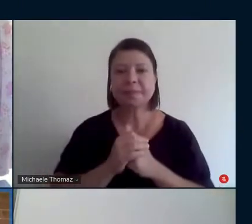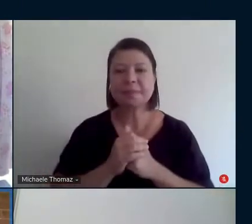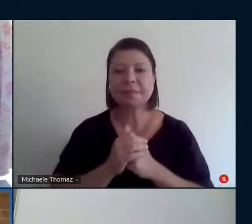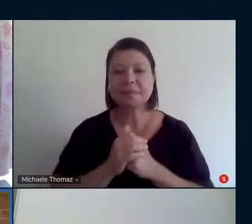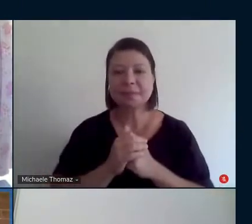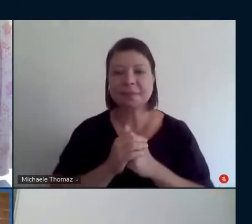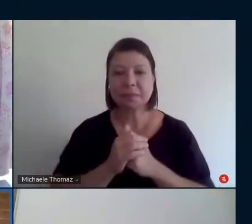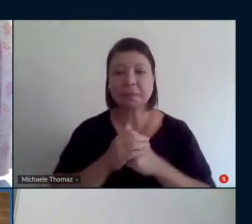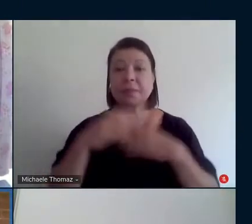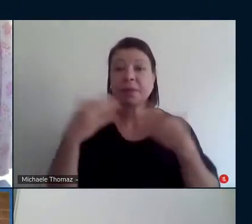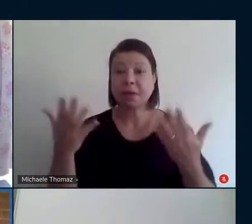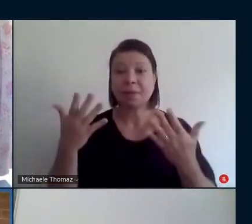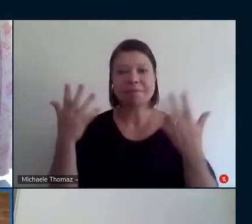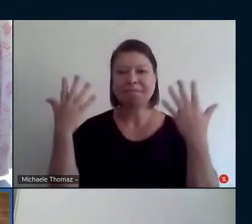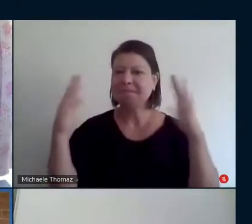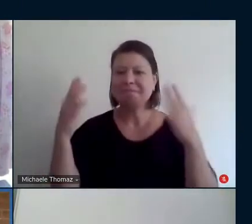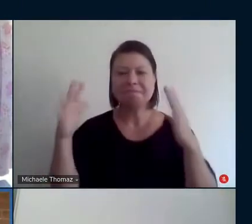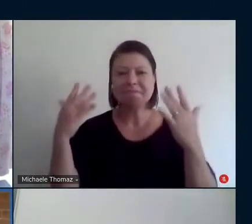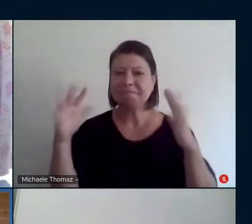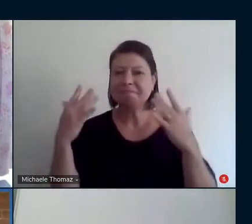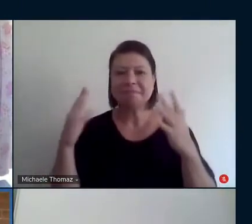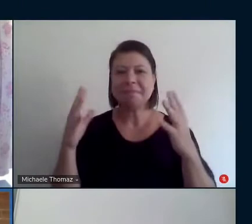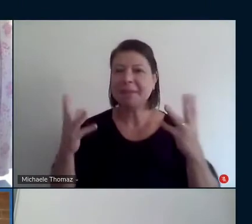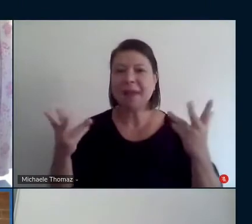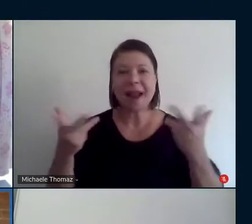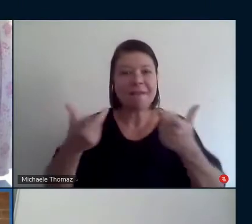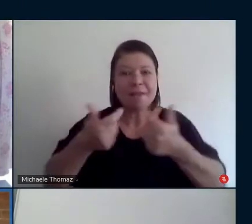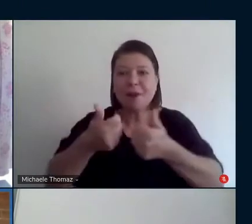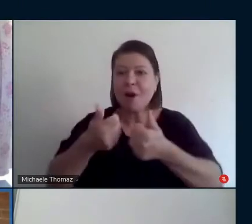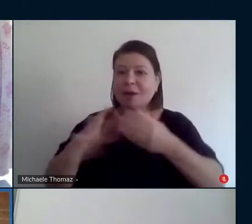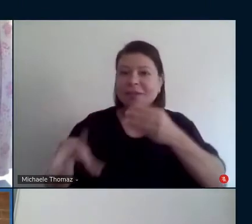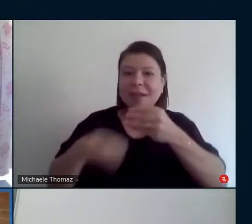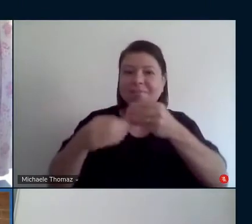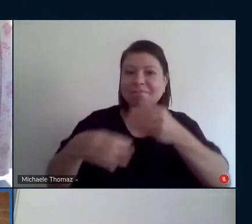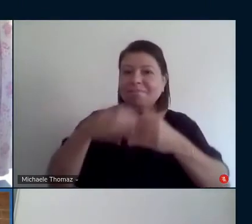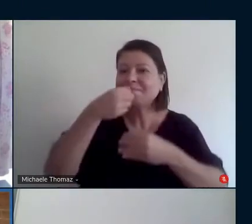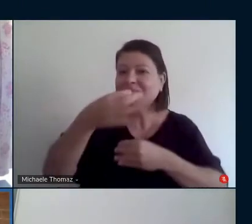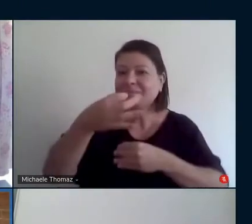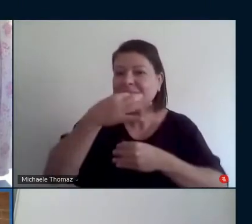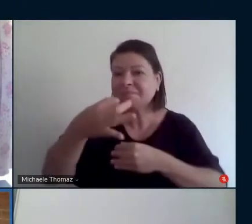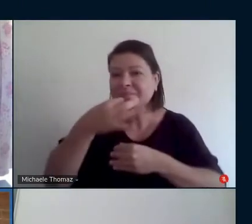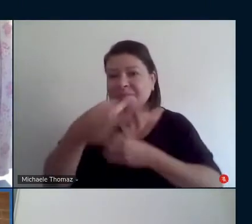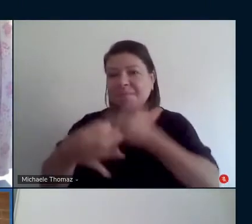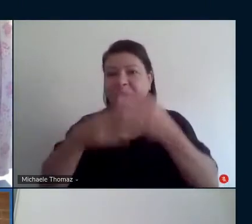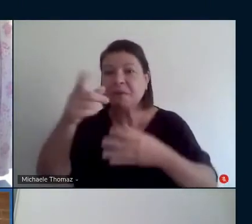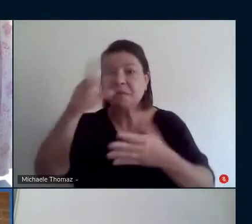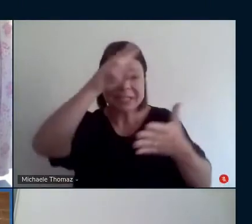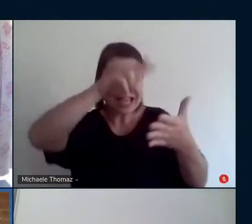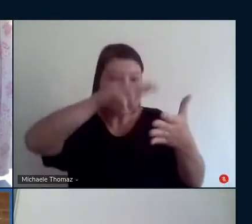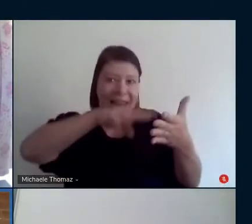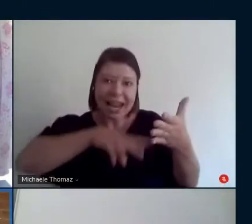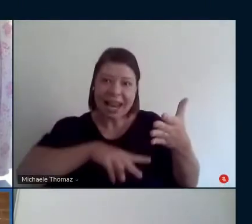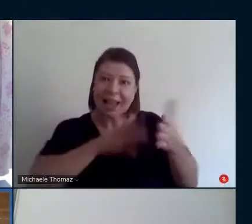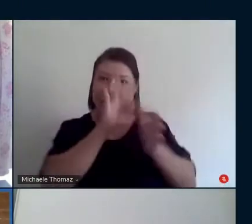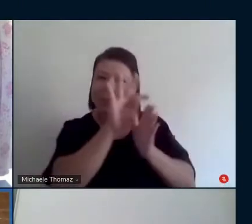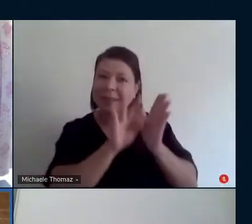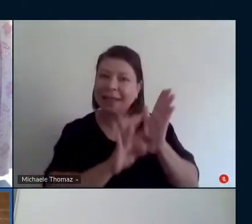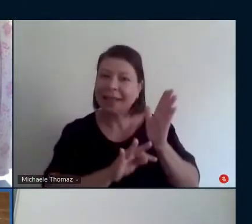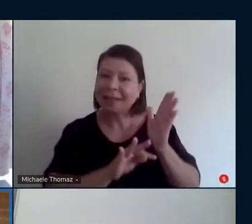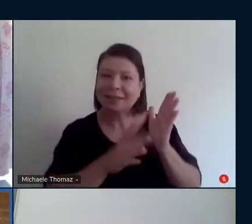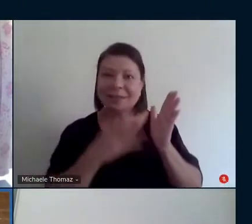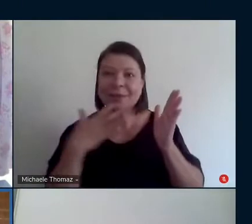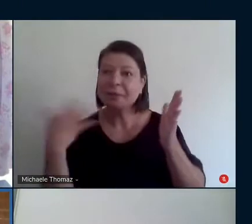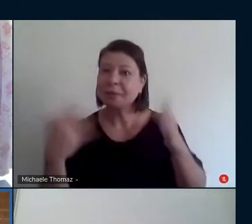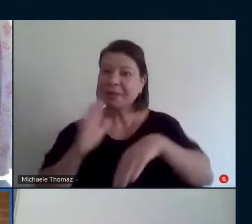Pela sua brilhante contribuição, pela sua generosidade em ler o texto, despender do seu